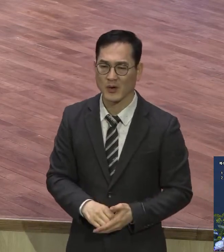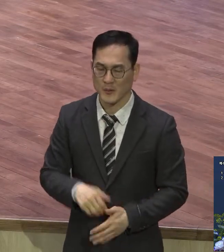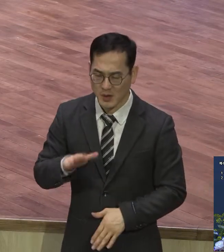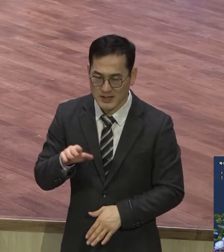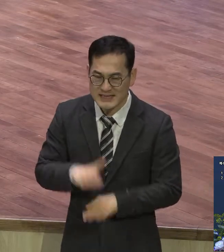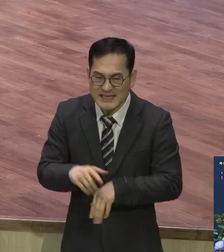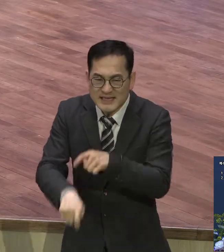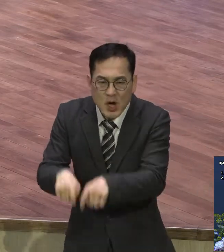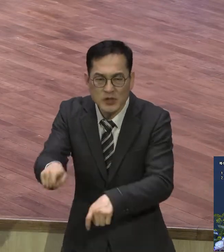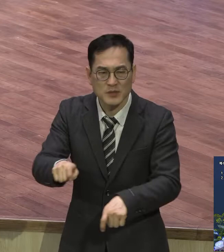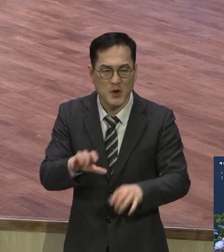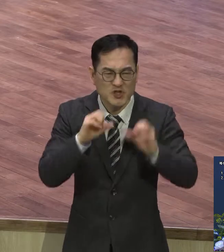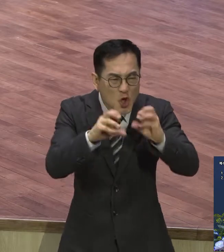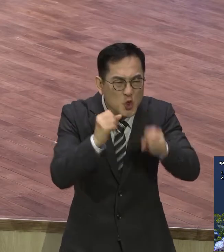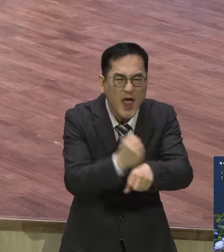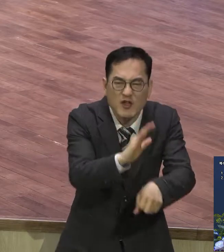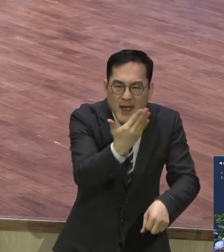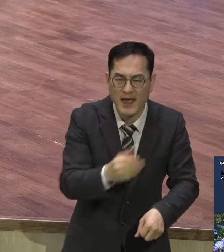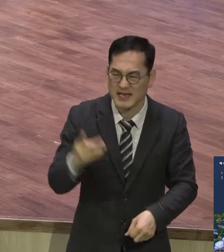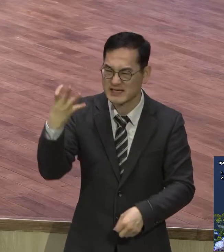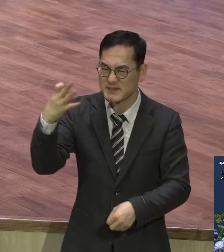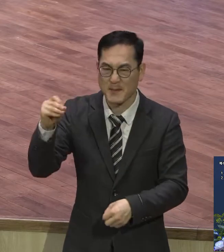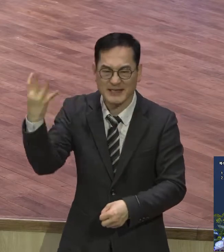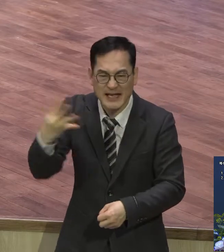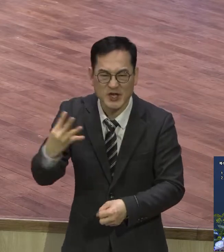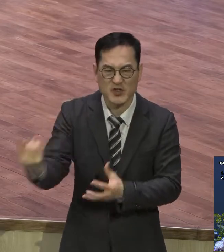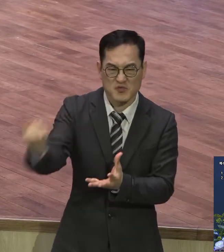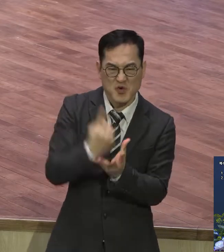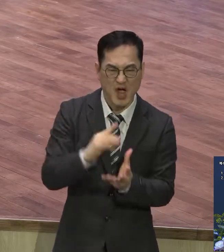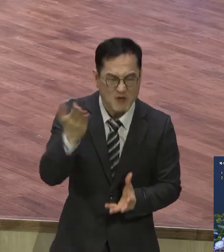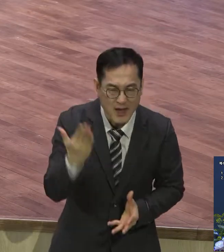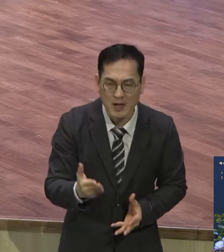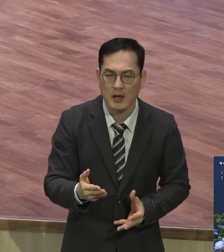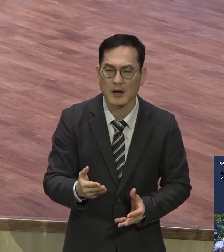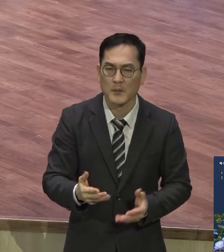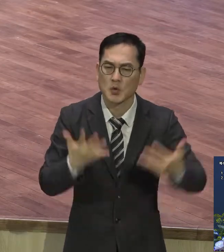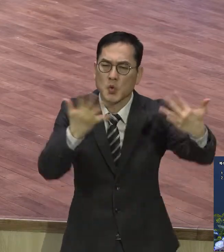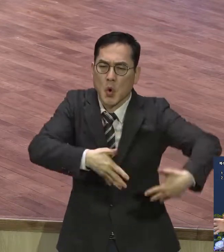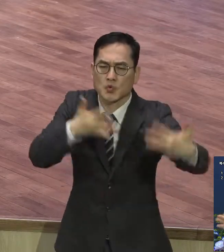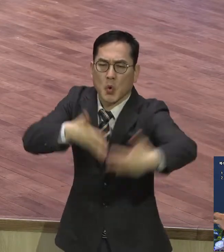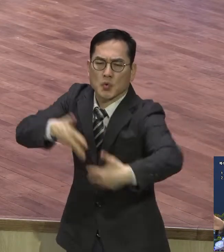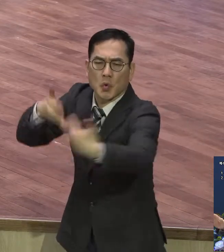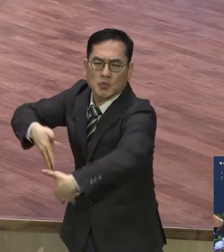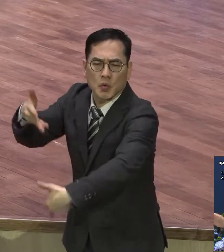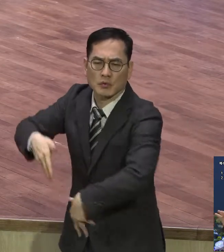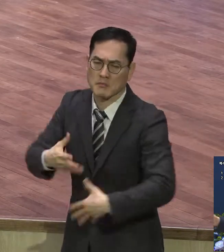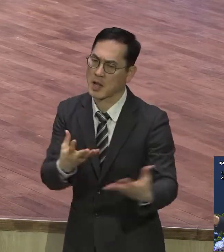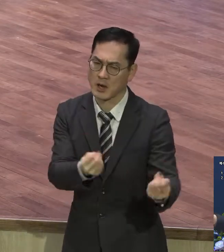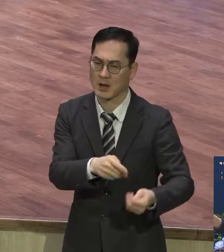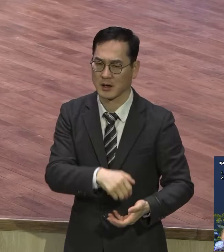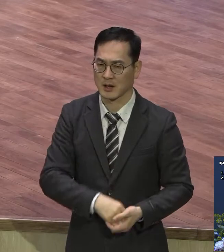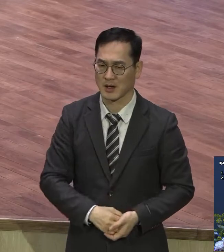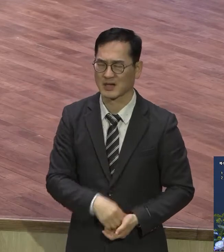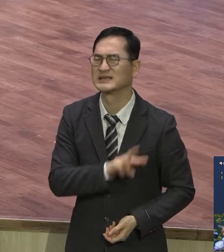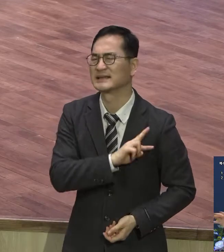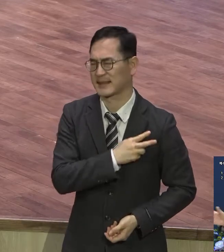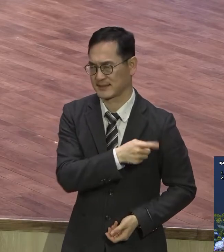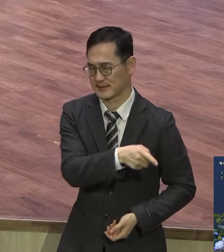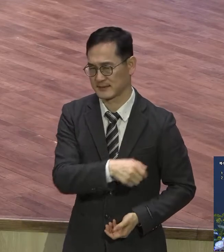예수님을 영접하고 예수 믿는 순간 끝 구원받아 버렸어요 그럼 그 이상 노력할 필요도 없고 예수 필요도 없는데